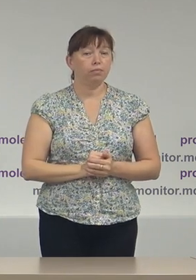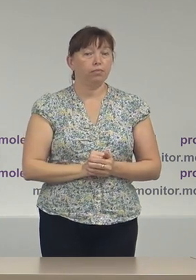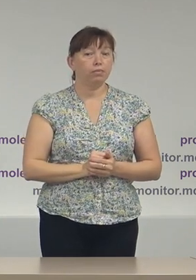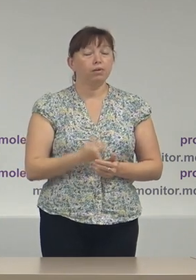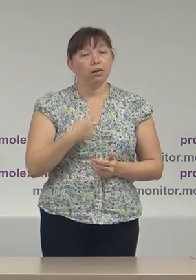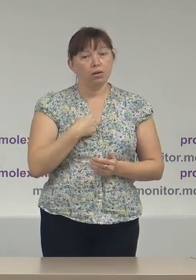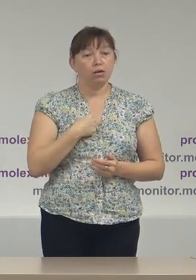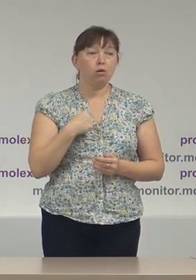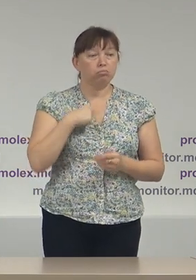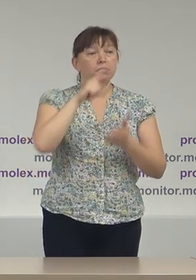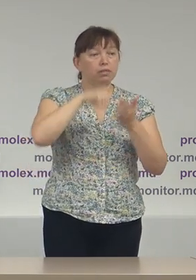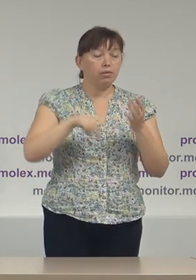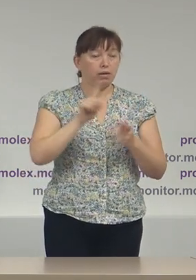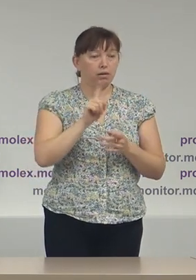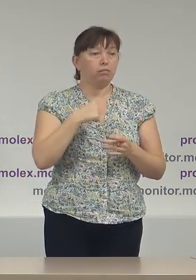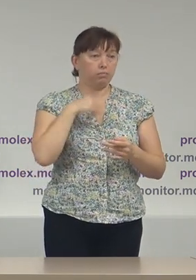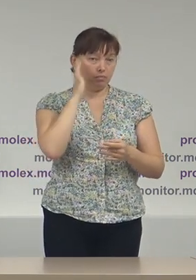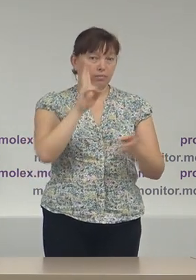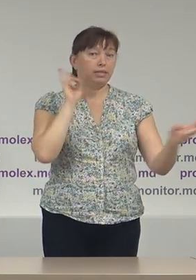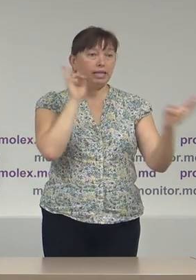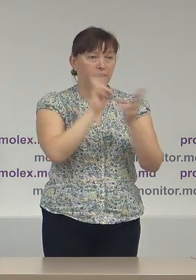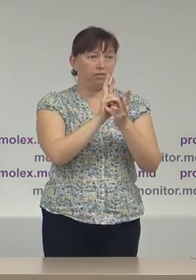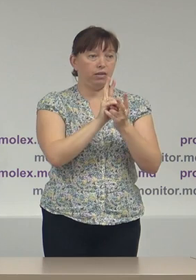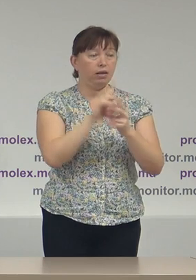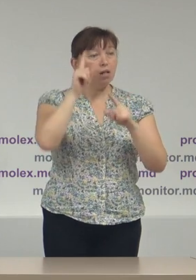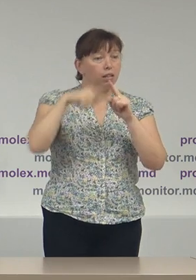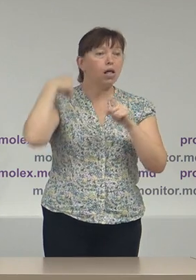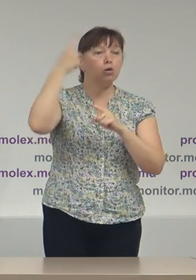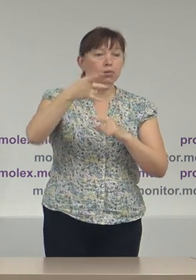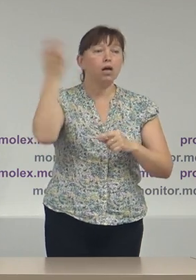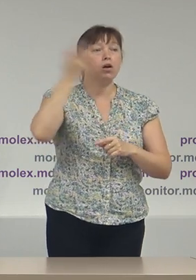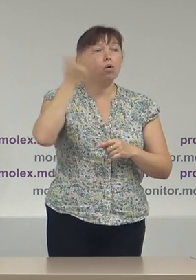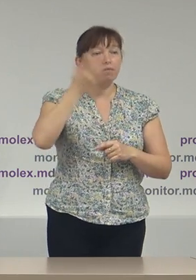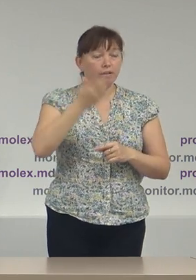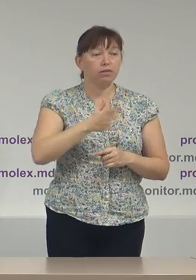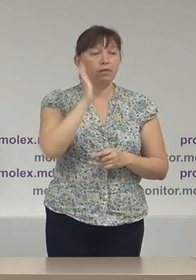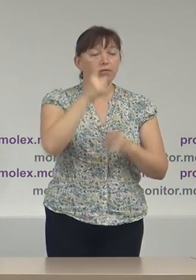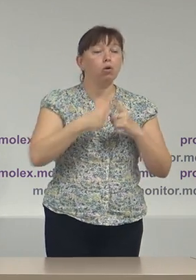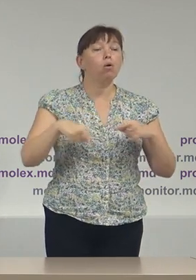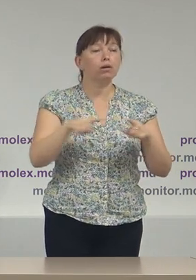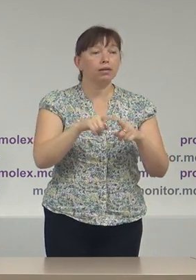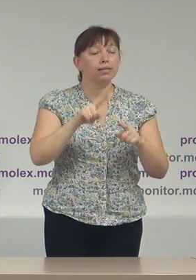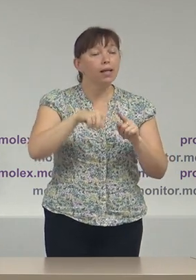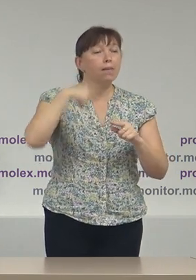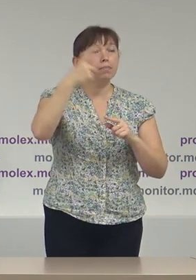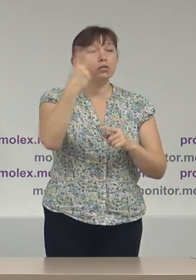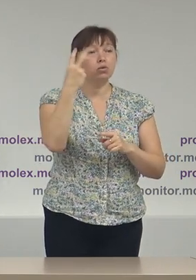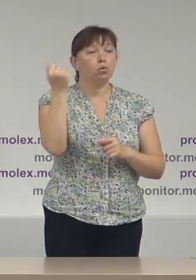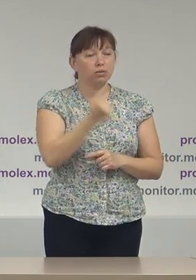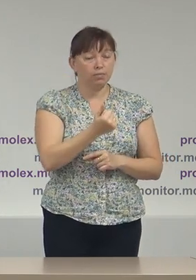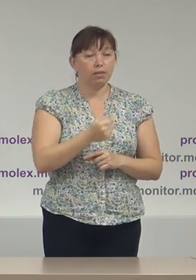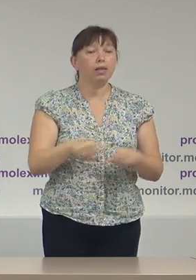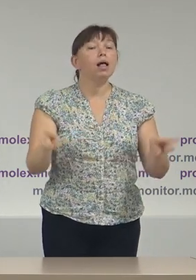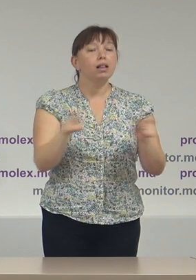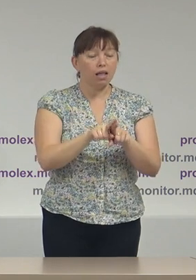Eu sper să ne revedem la următoarea conferință de presă care va fi organizată peste două săptămâni, la